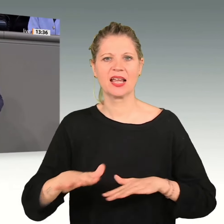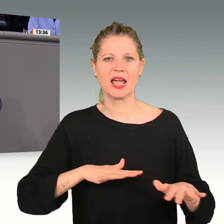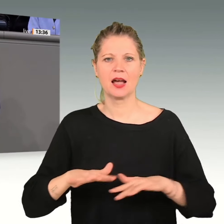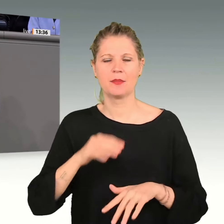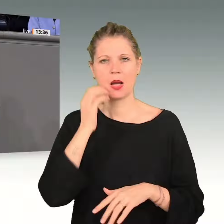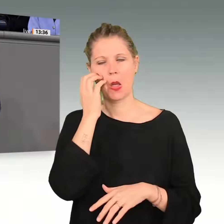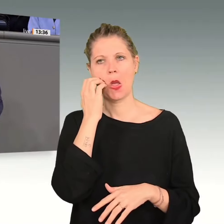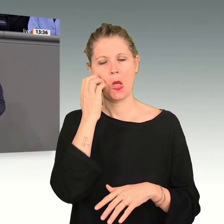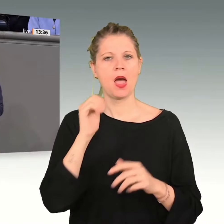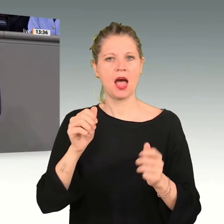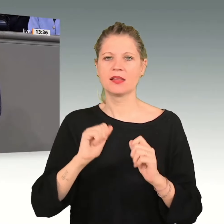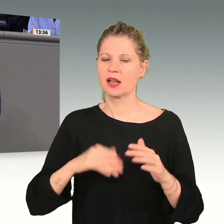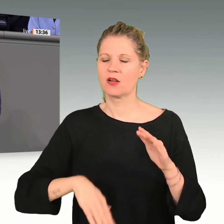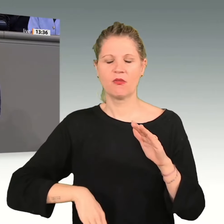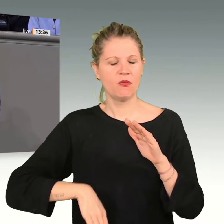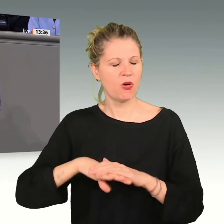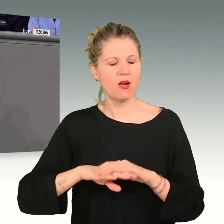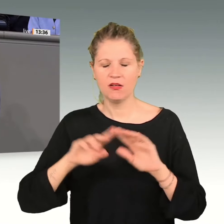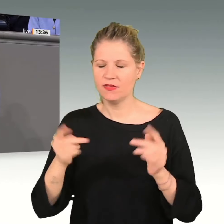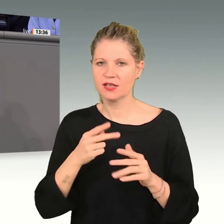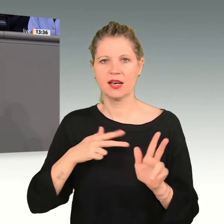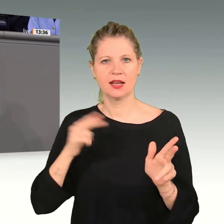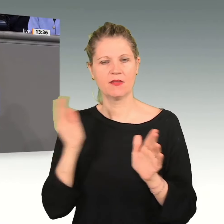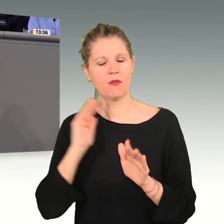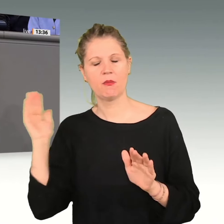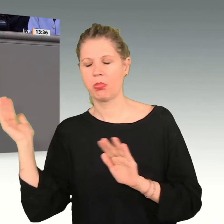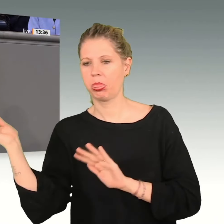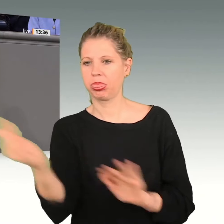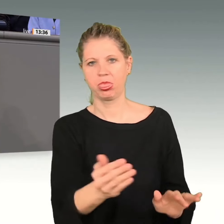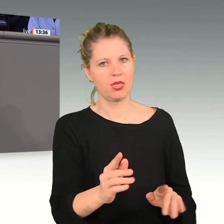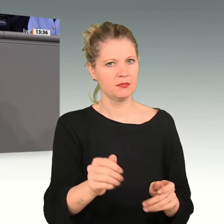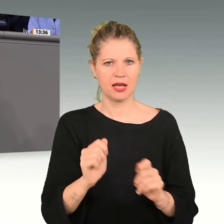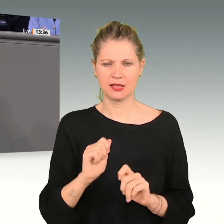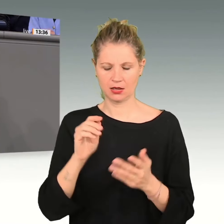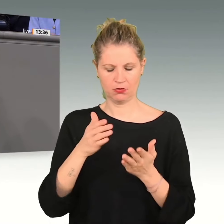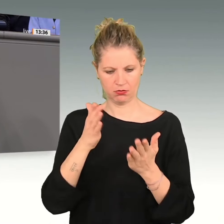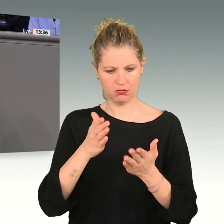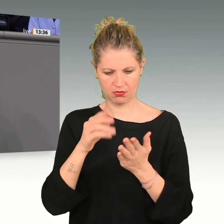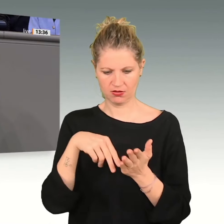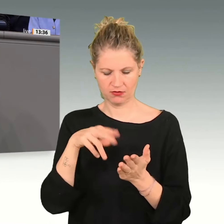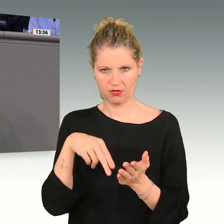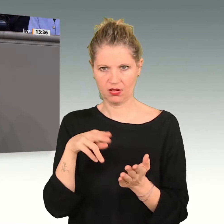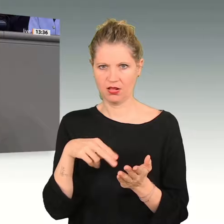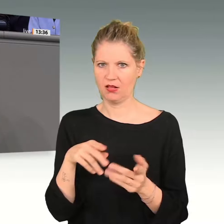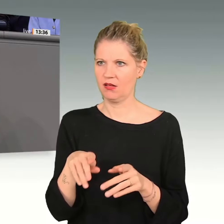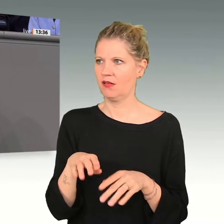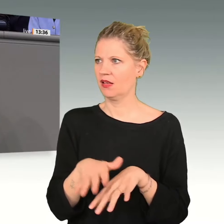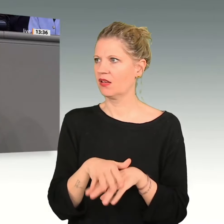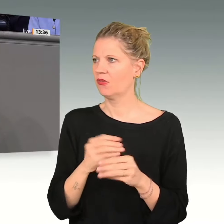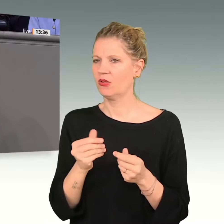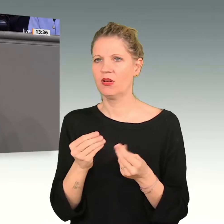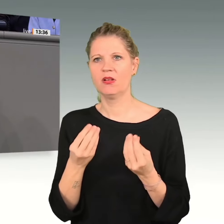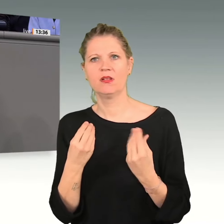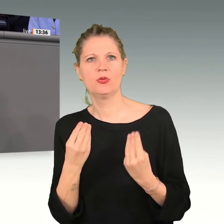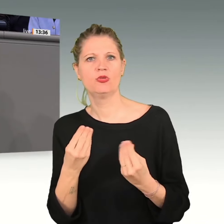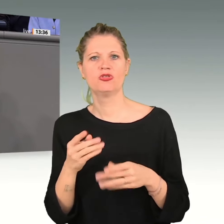Antrag auch wieder komplett an der Realität vorbei. Ich muss sagen, der Antrag liest sich auch ein wenig so wie das Gewimmere von toxischer Männlichkeit bei